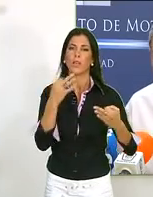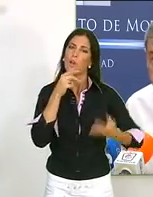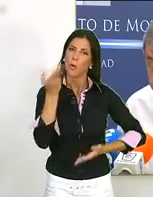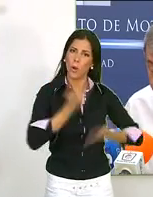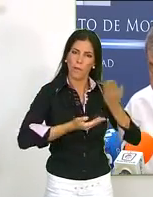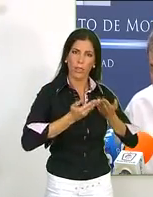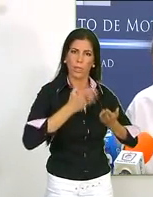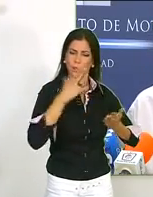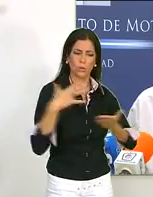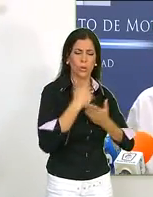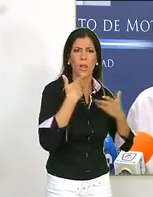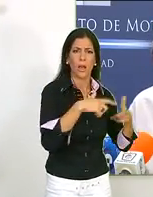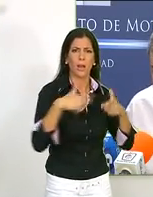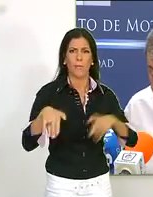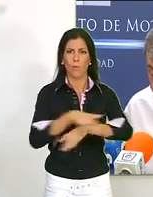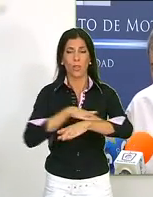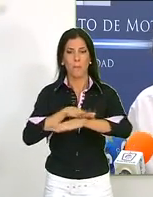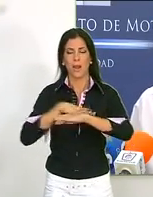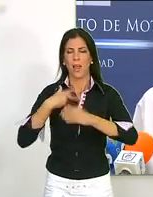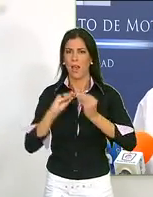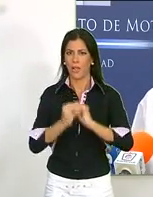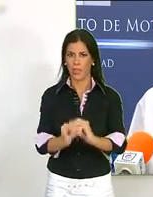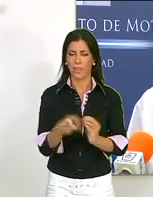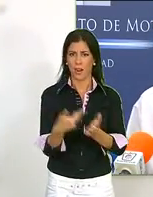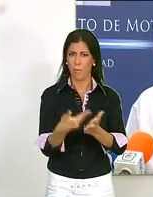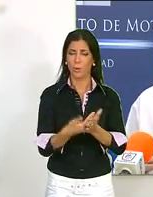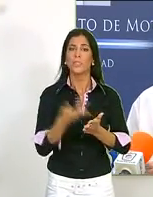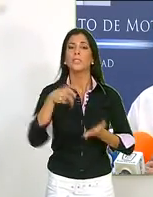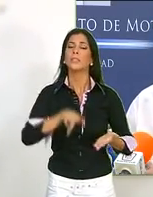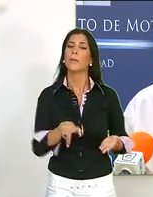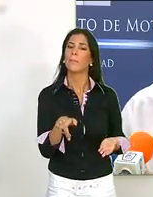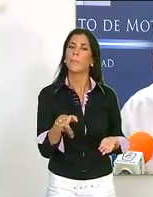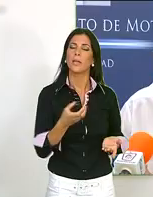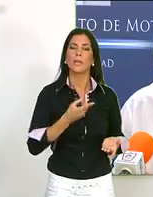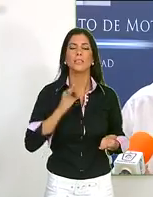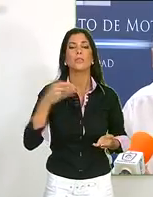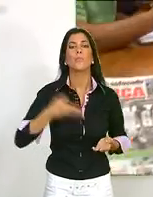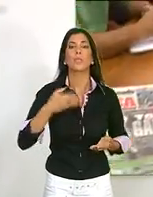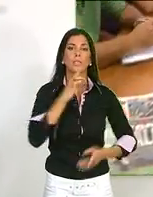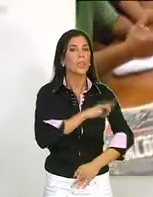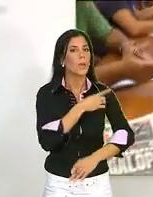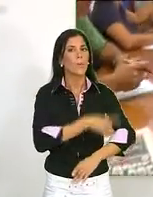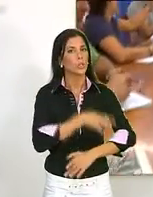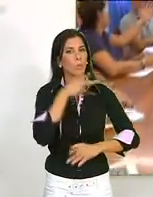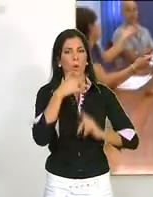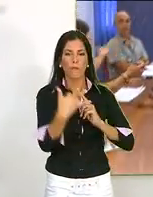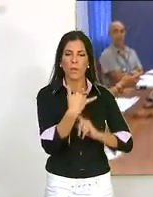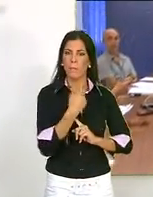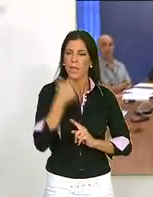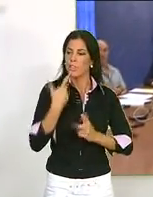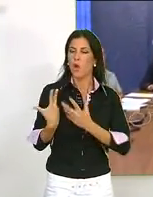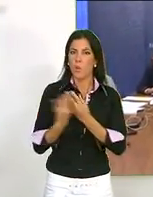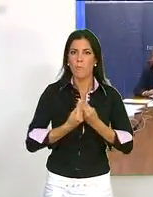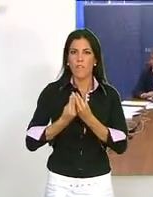de Seguridad Ciudadana agradeció la colaboración de las áreas municipales para la realización de la prueba y comentó también